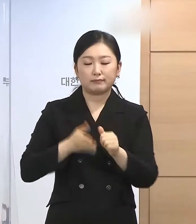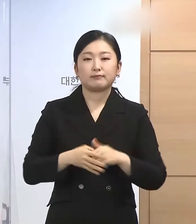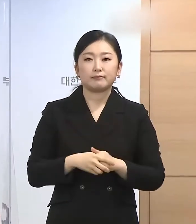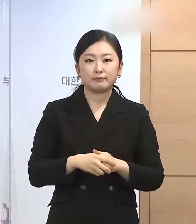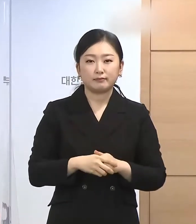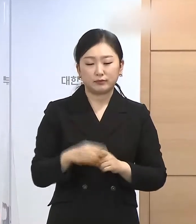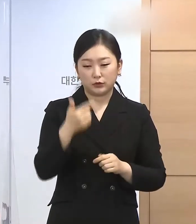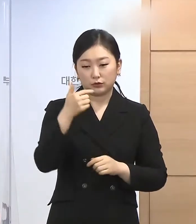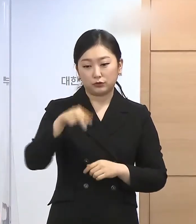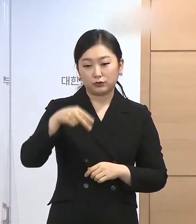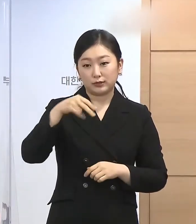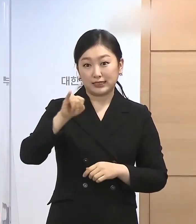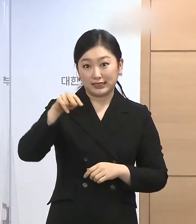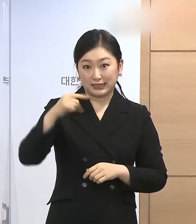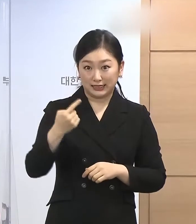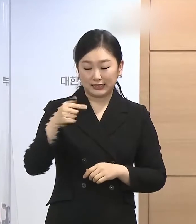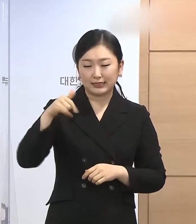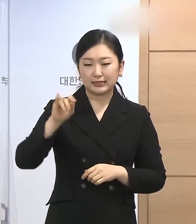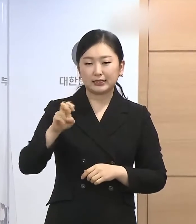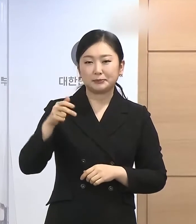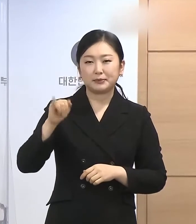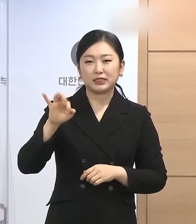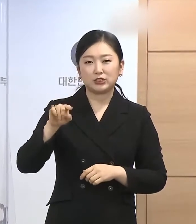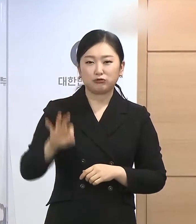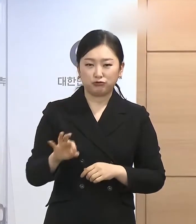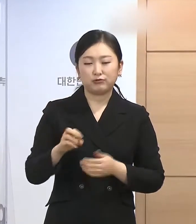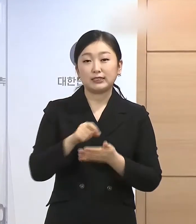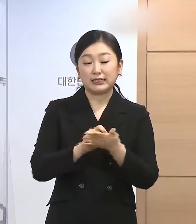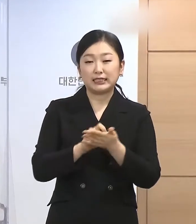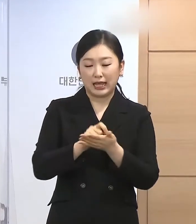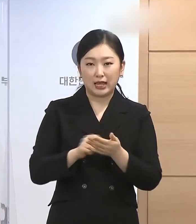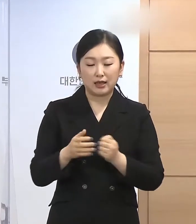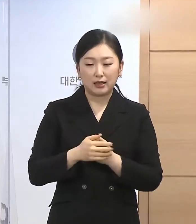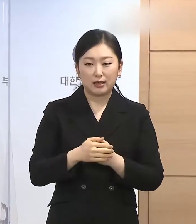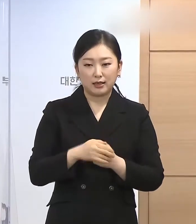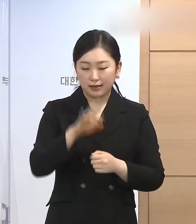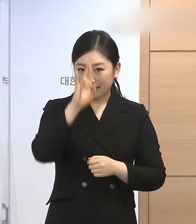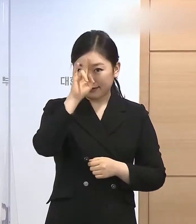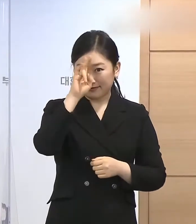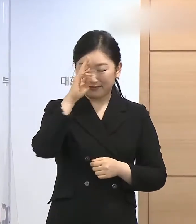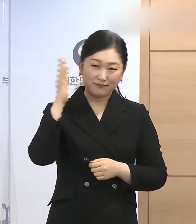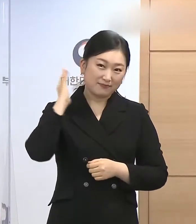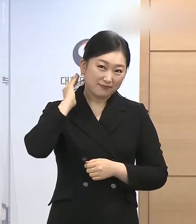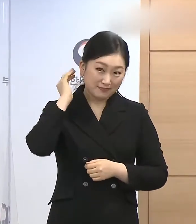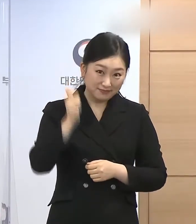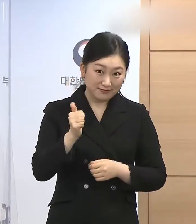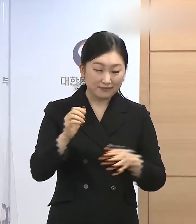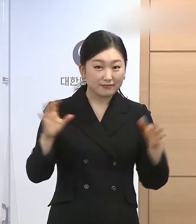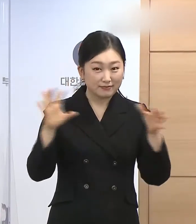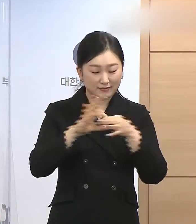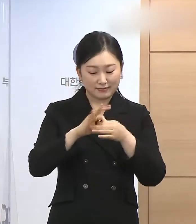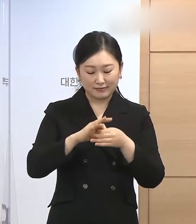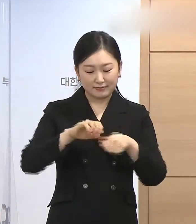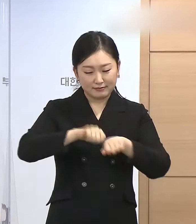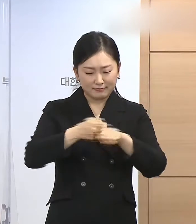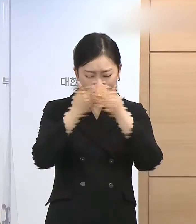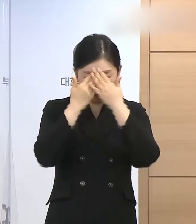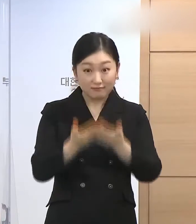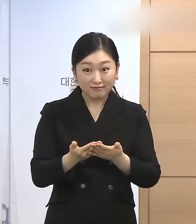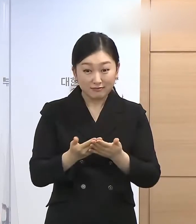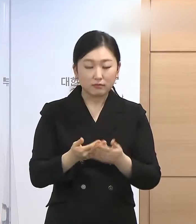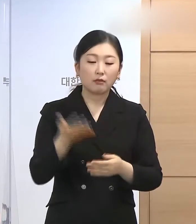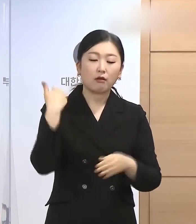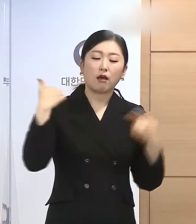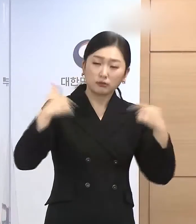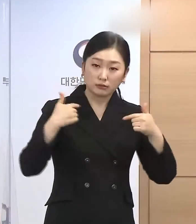류시스 김지훈 기자라고 합니다. 전직 대통령 사묘 문제에 있어서 문재인 대통령께서는 늘 국민